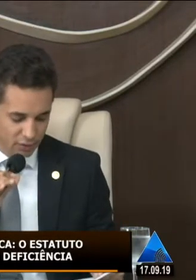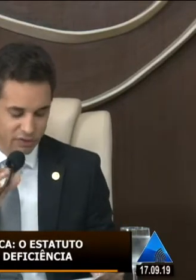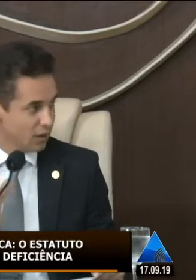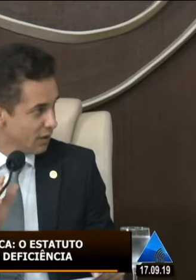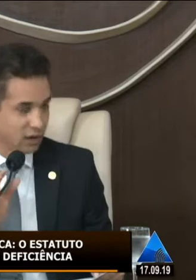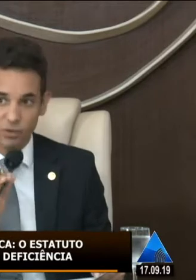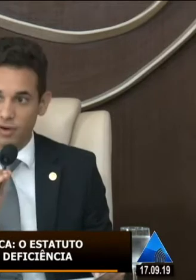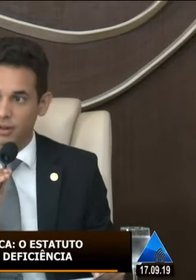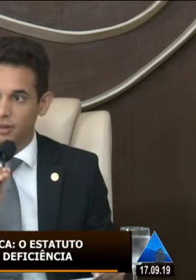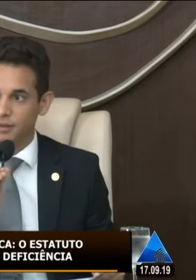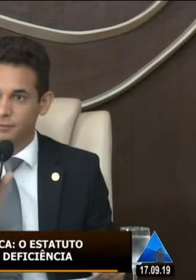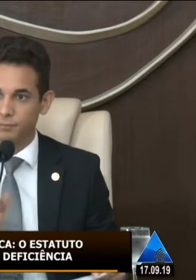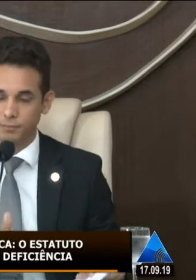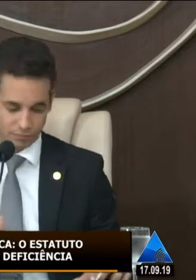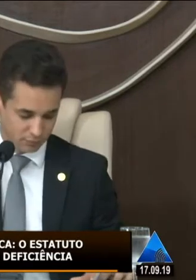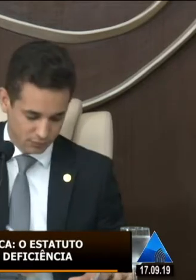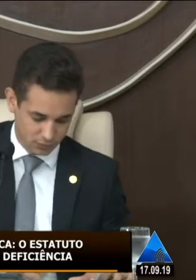fazer também aqui a sua fala.